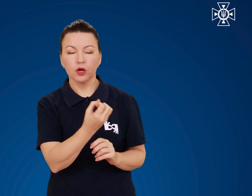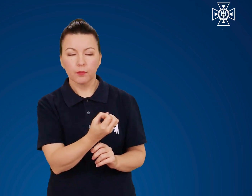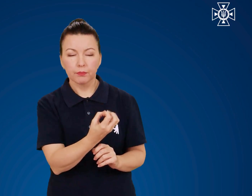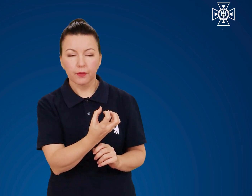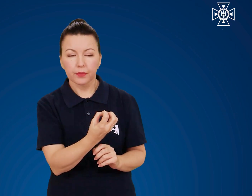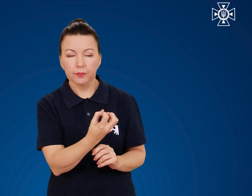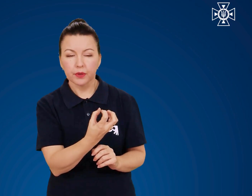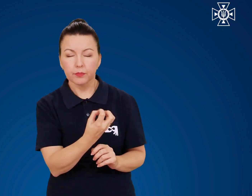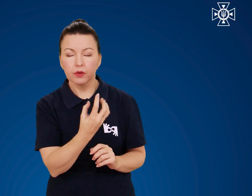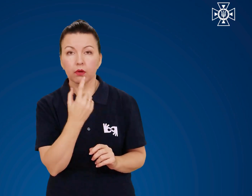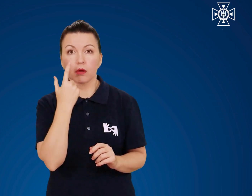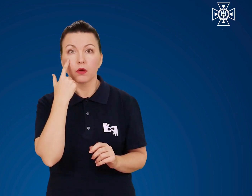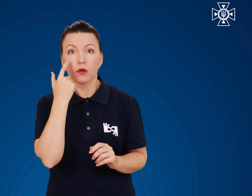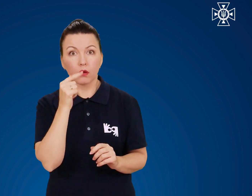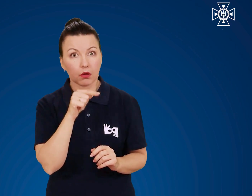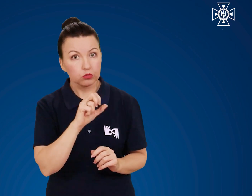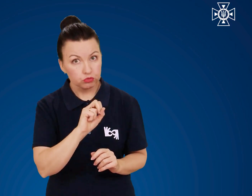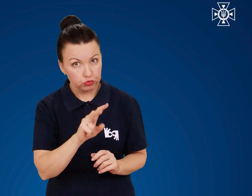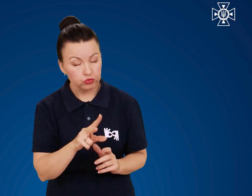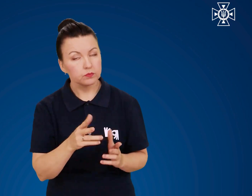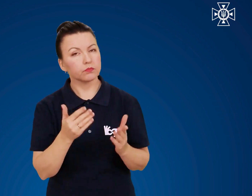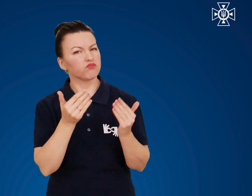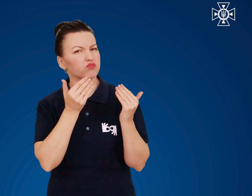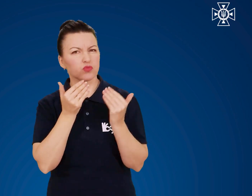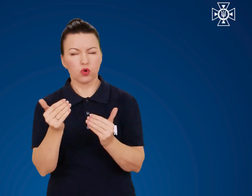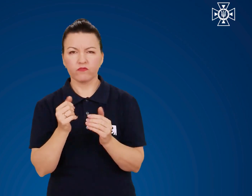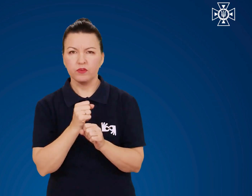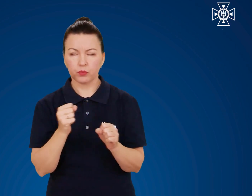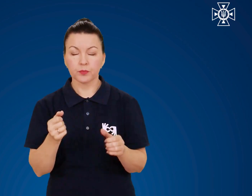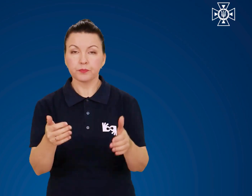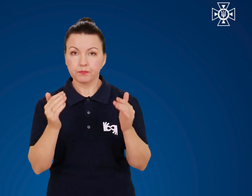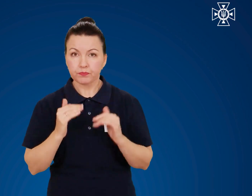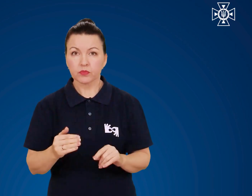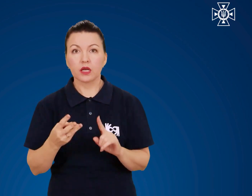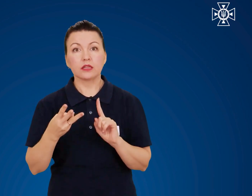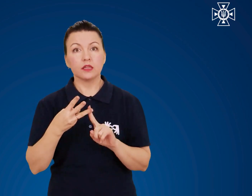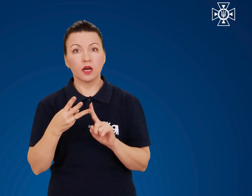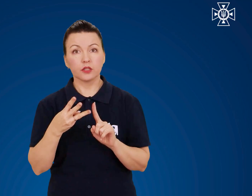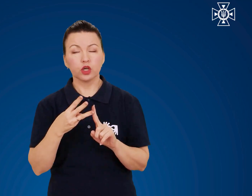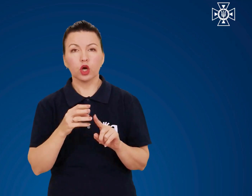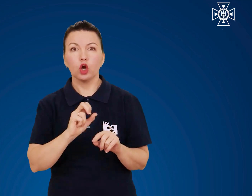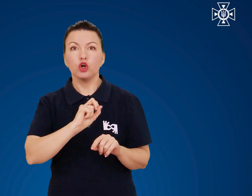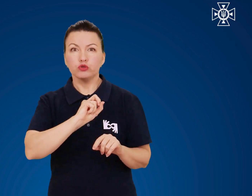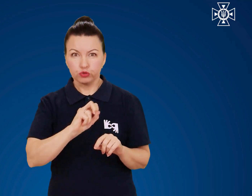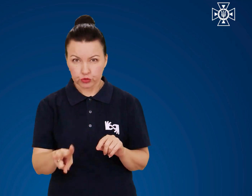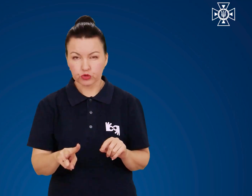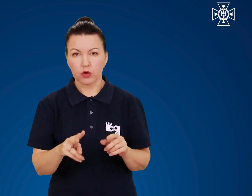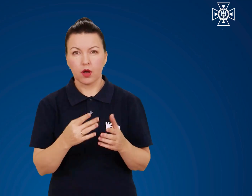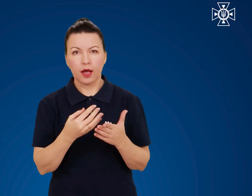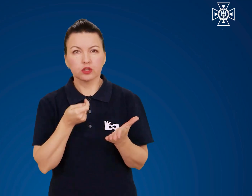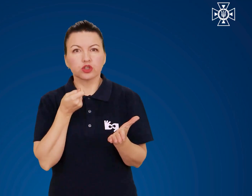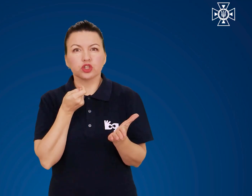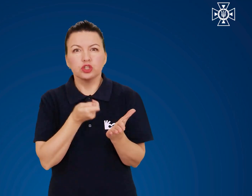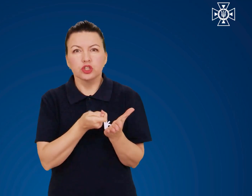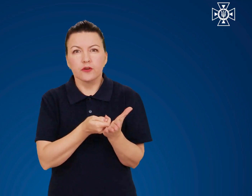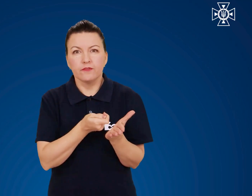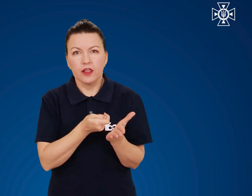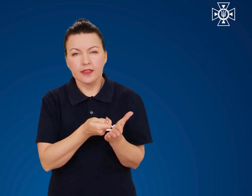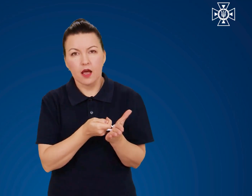лампочки. Третє. Наявність джерел живлення на механізмі або